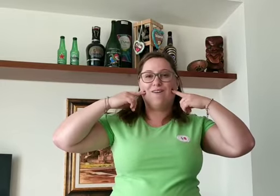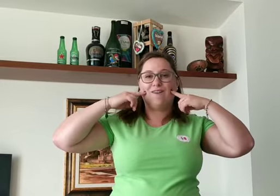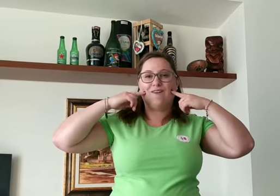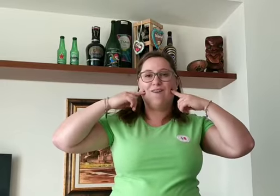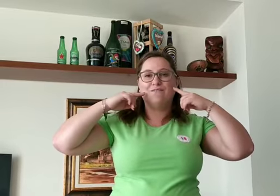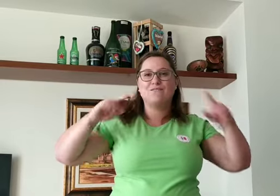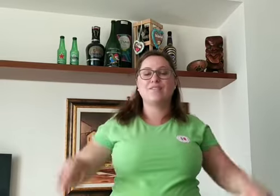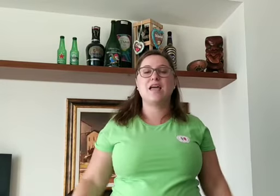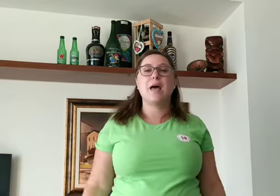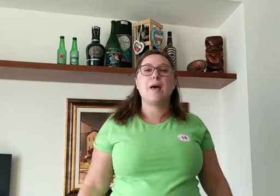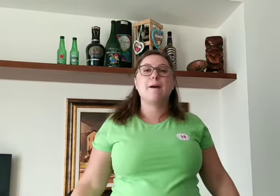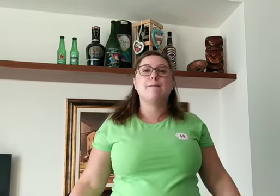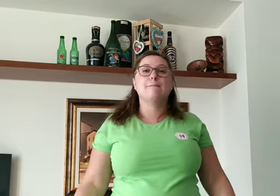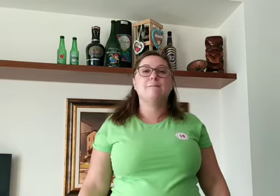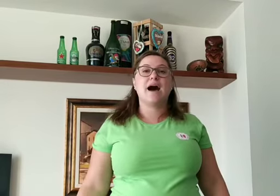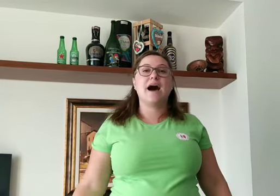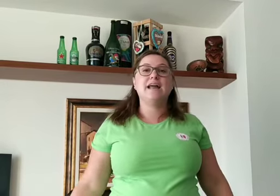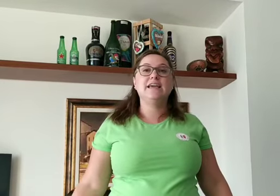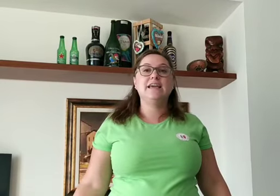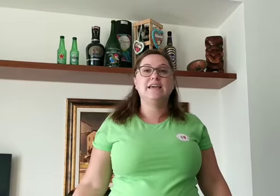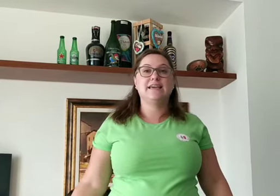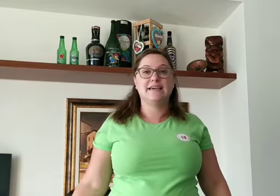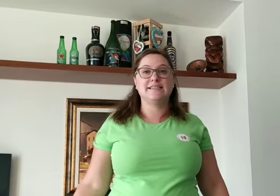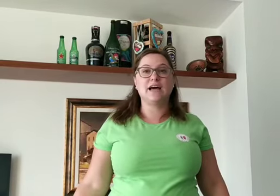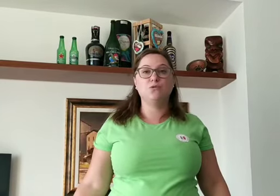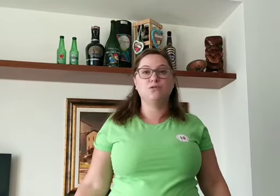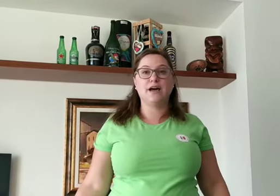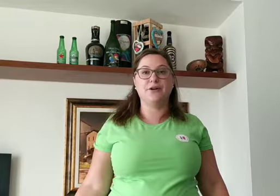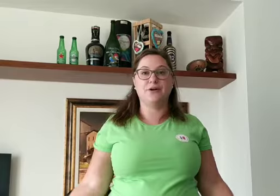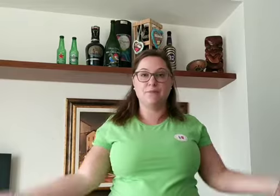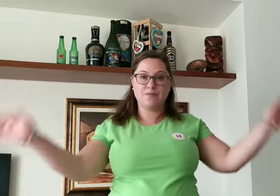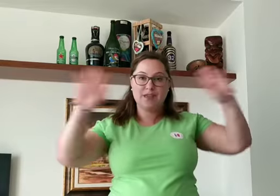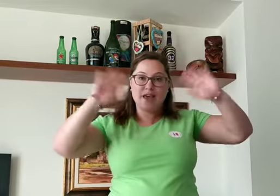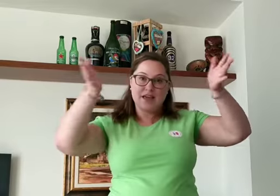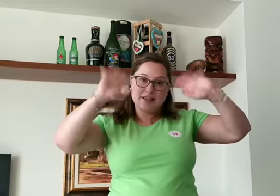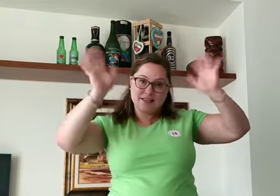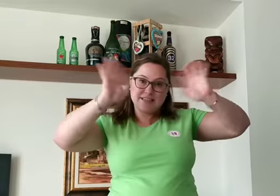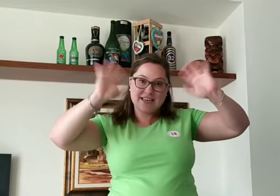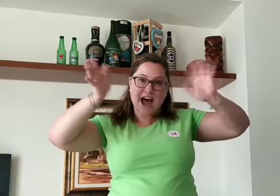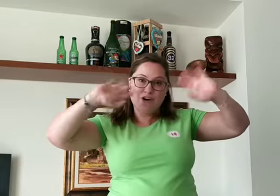mani che salutano ciao